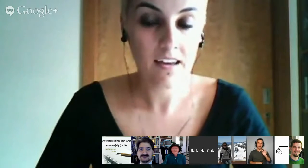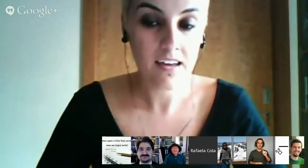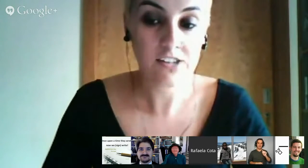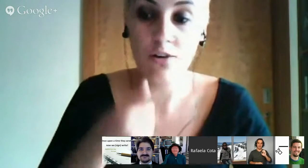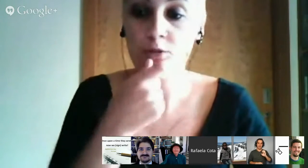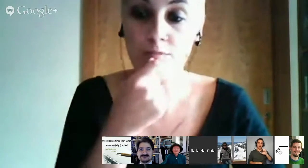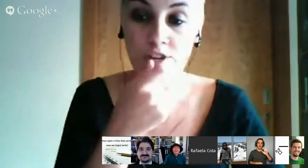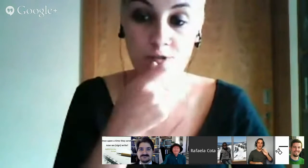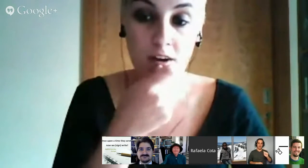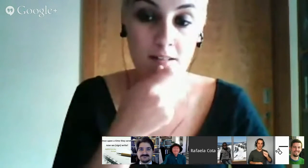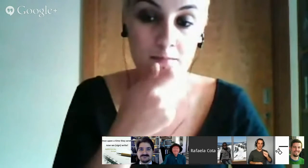Este é o meu nome gestual.